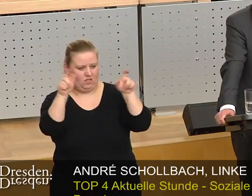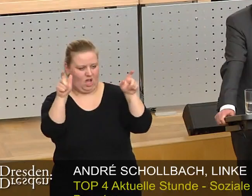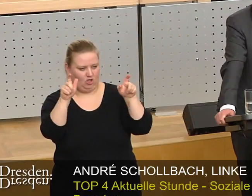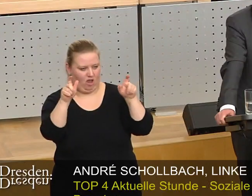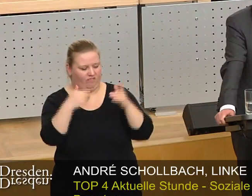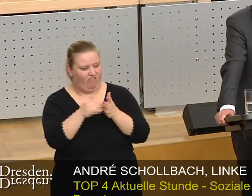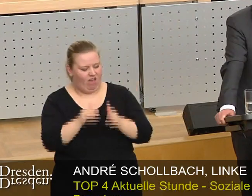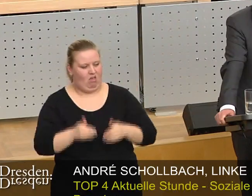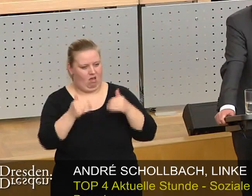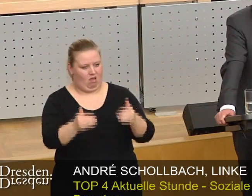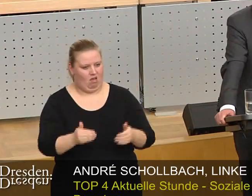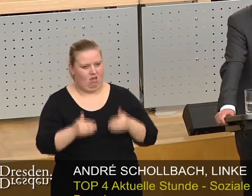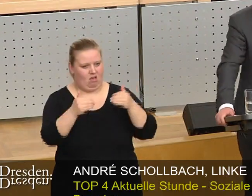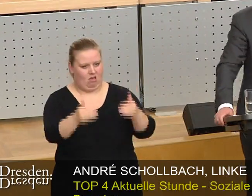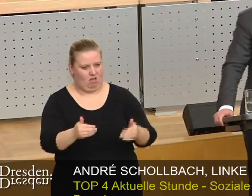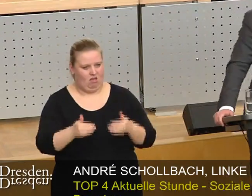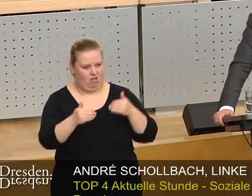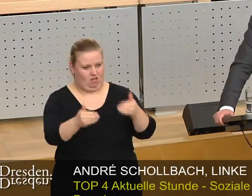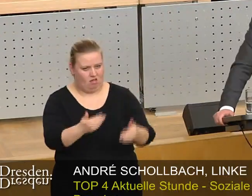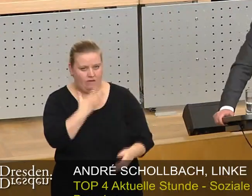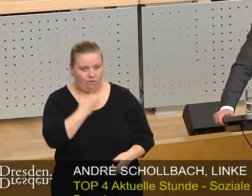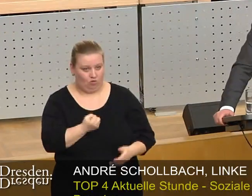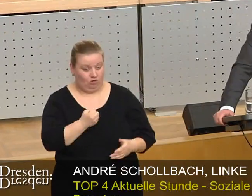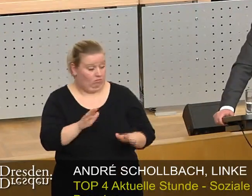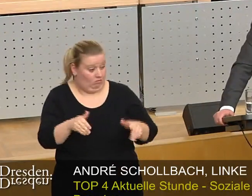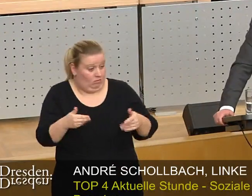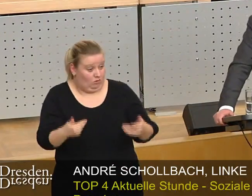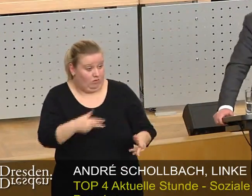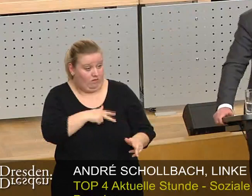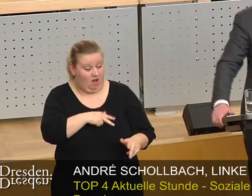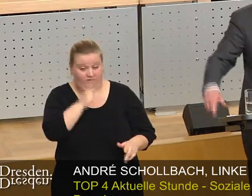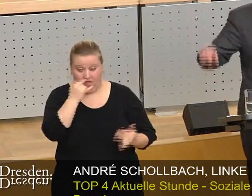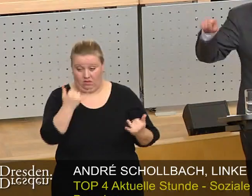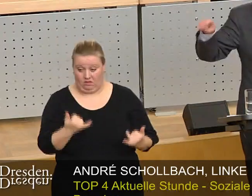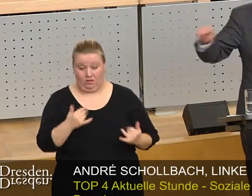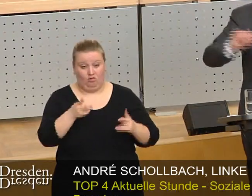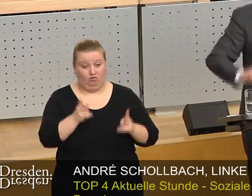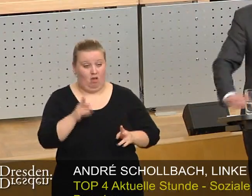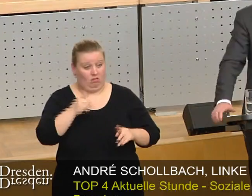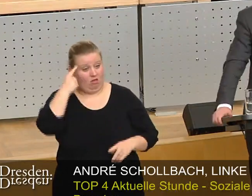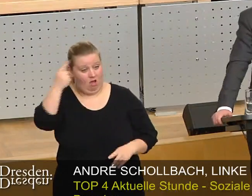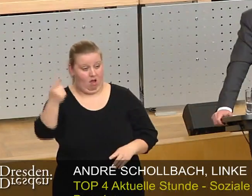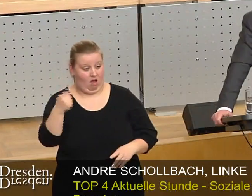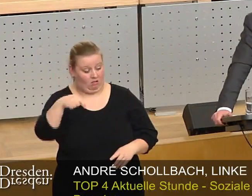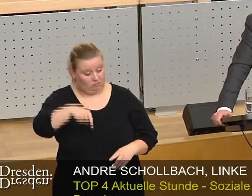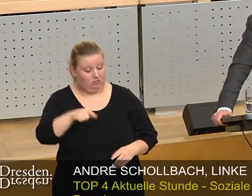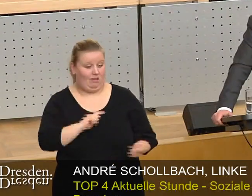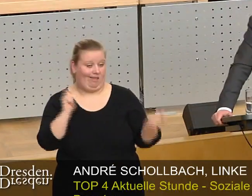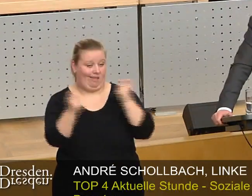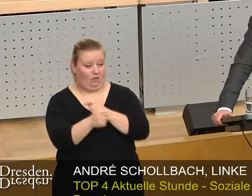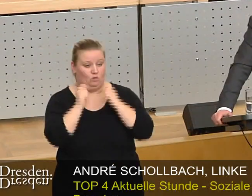weiter zu verzögern. Genau das würde nämlich geschehen, wenn der Stadtrat heute diesen weitreichenden